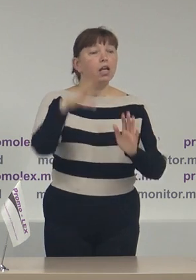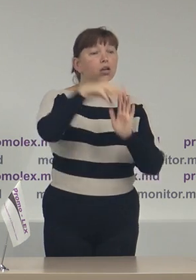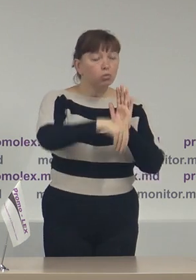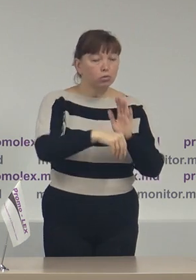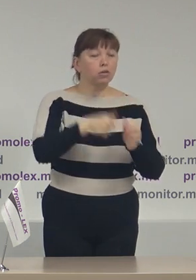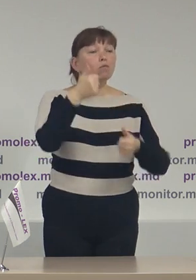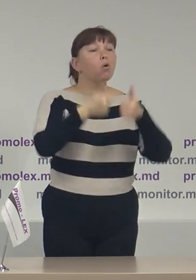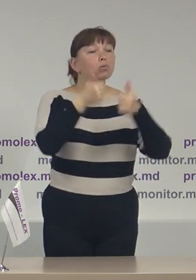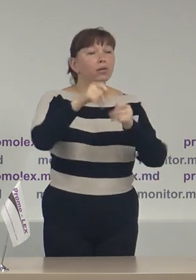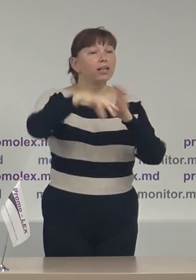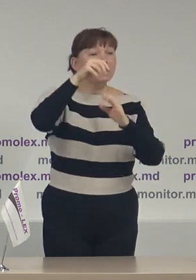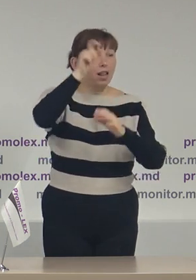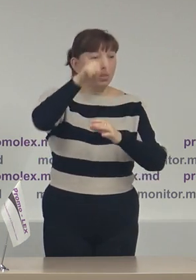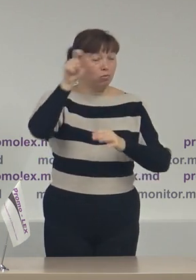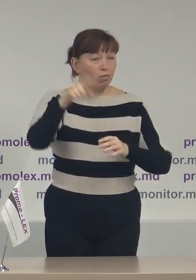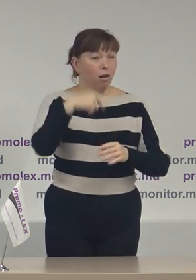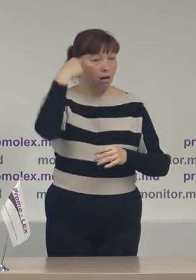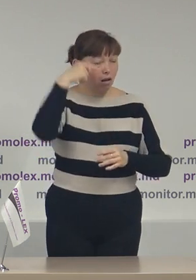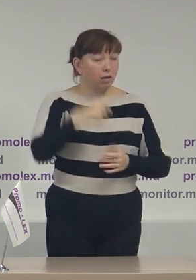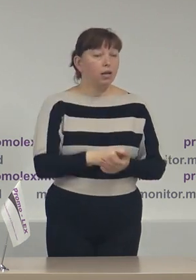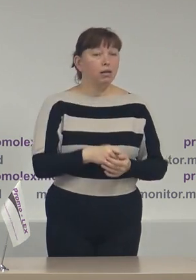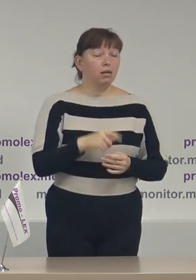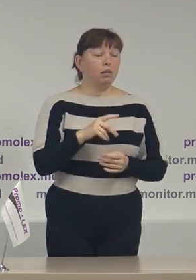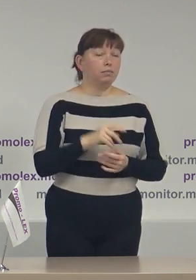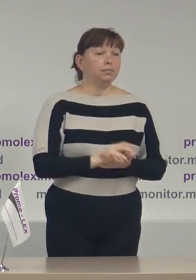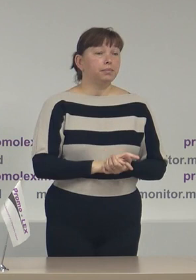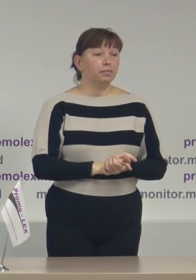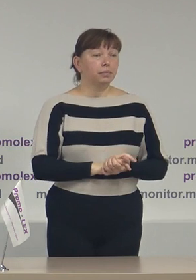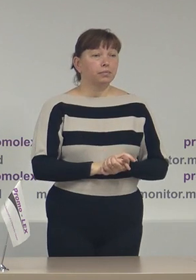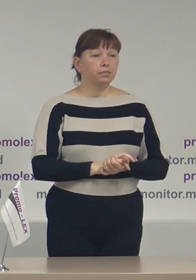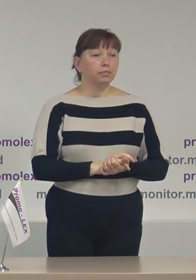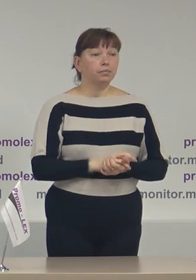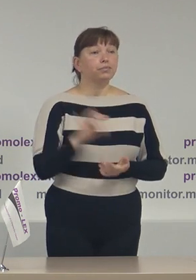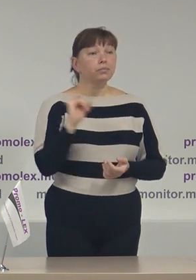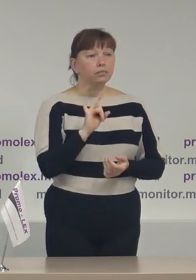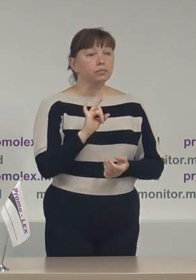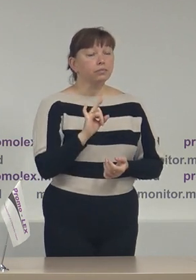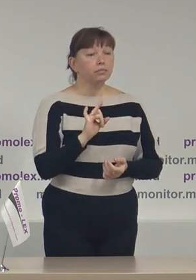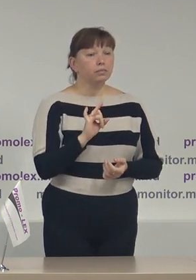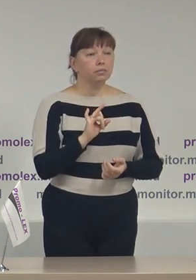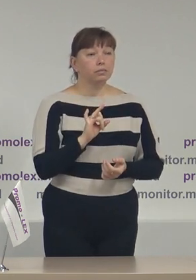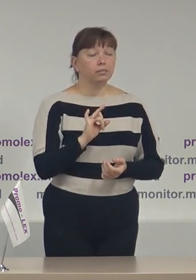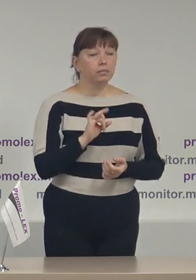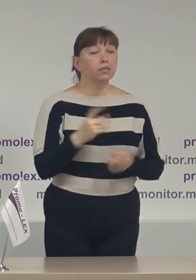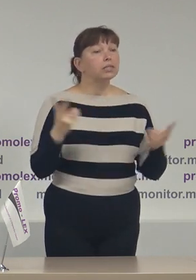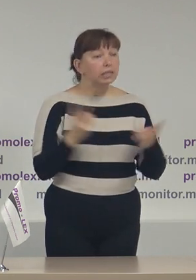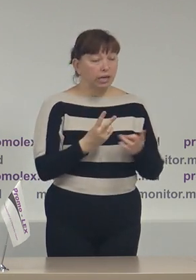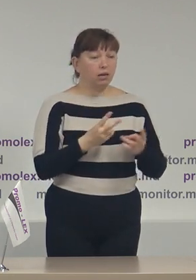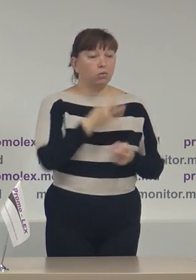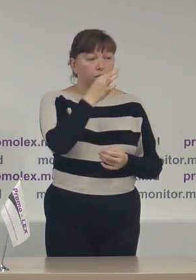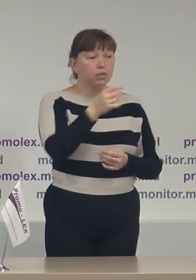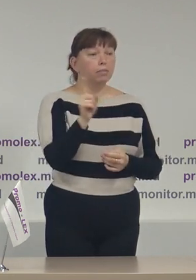concurenții electorale în adresa Comisiei Electorale Centrale și trebuie să